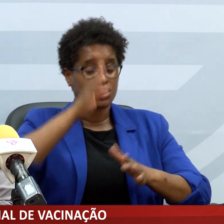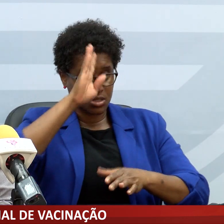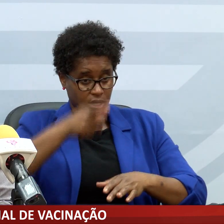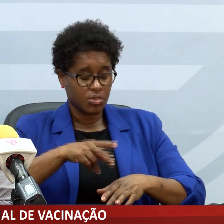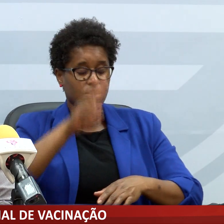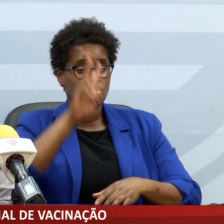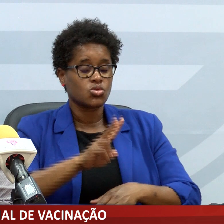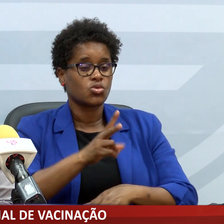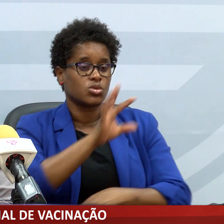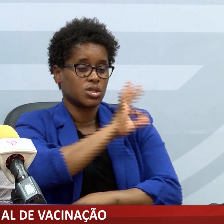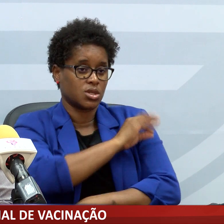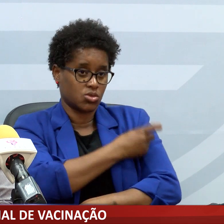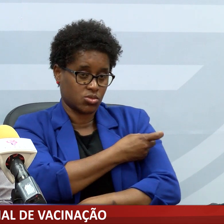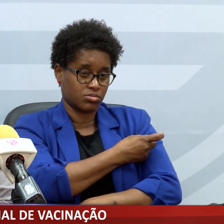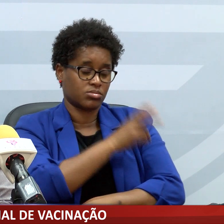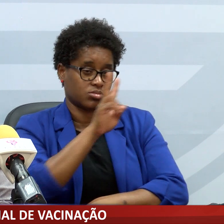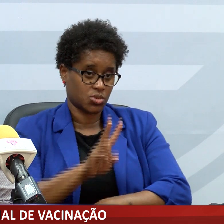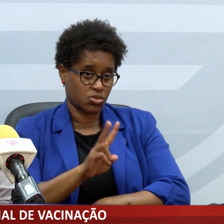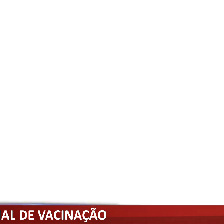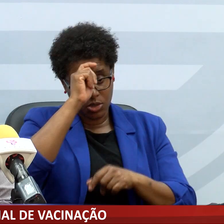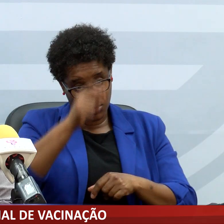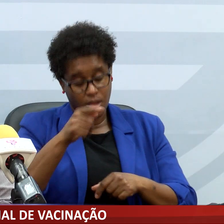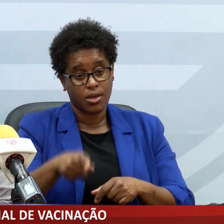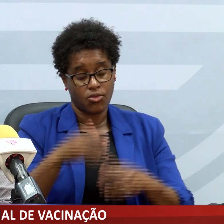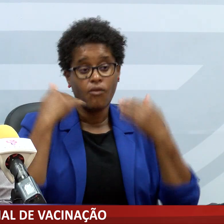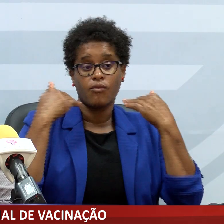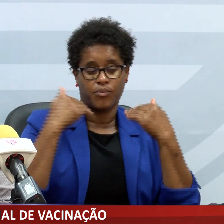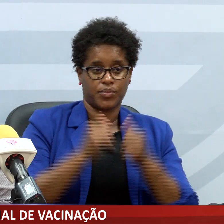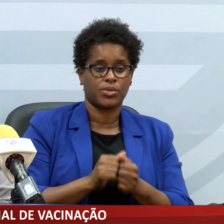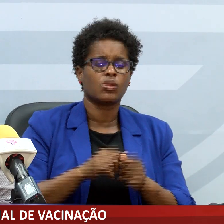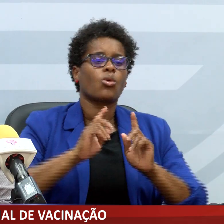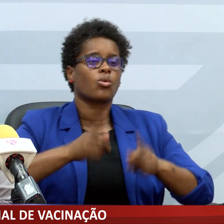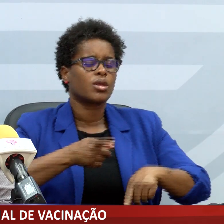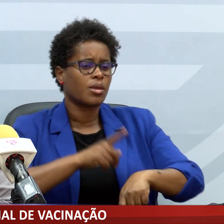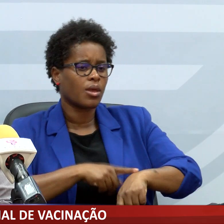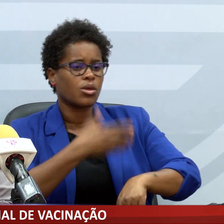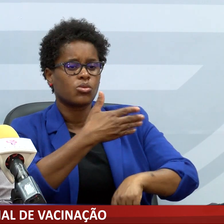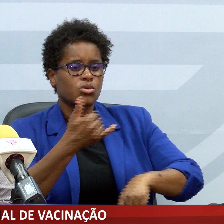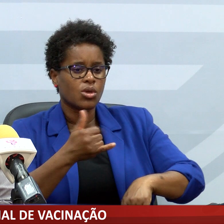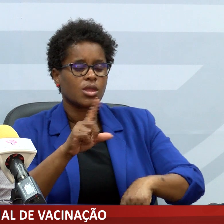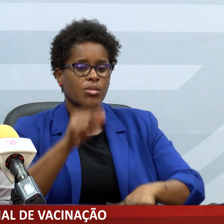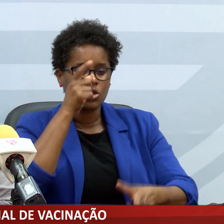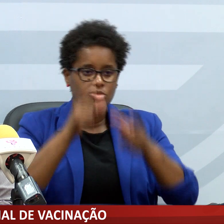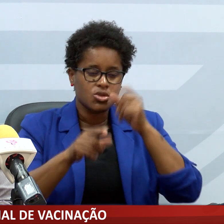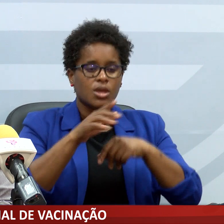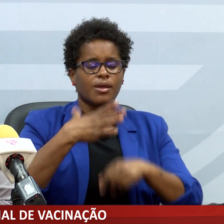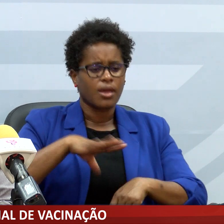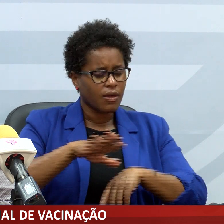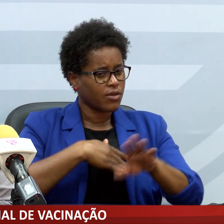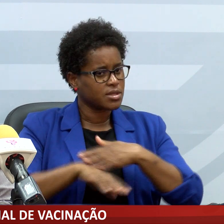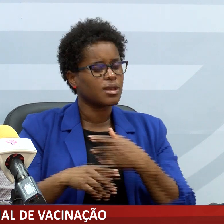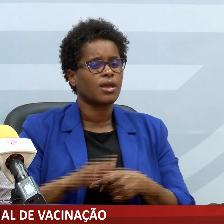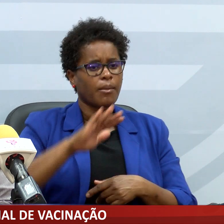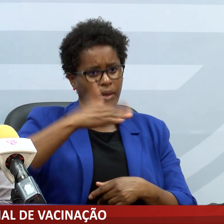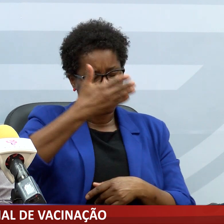segunda dose devem ir no período da manhã até o meio-dia. A partir do meio-dia, então, as pessoas que queiram fazer a sua primeira dose